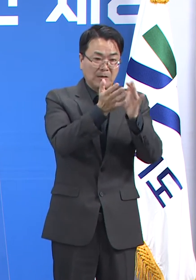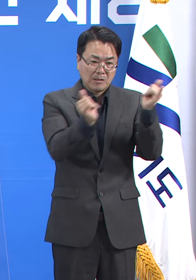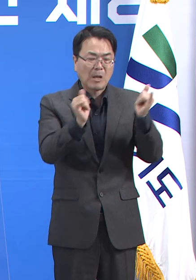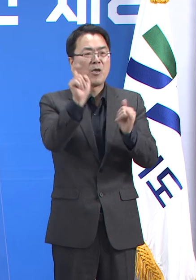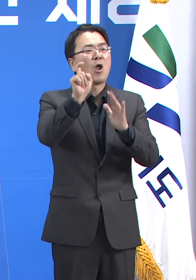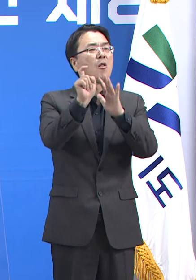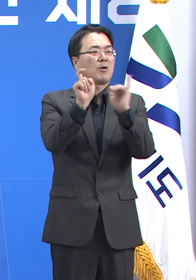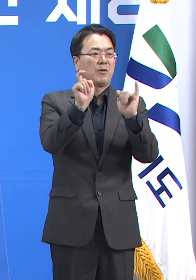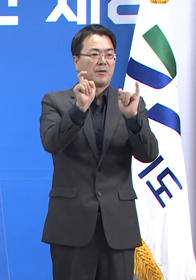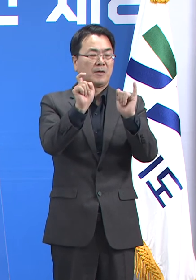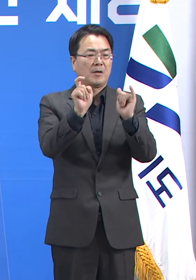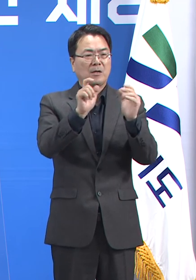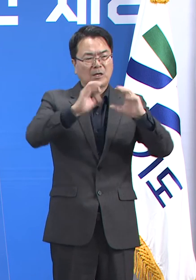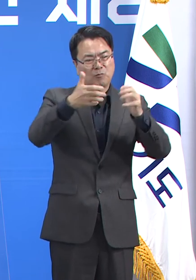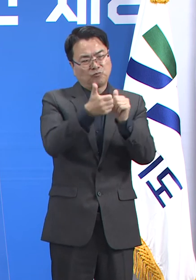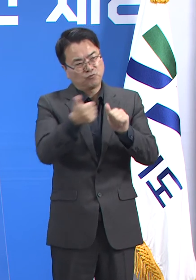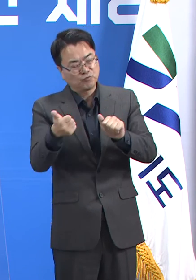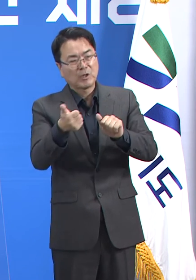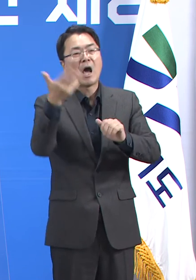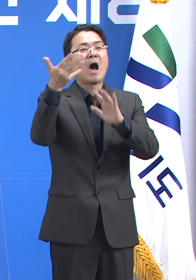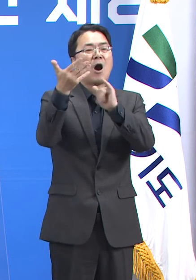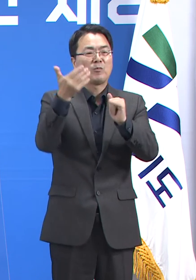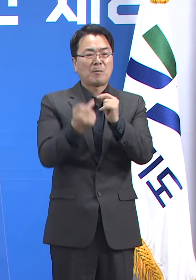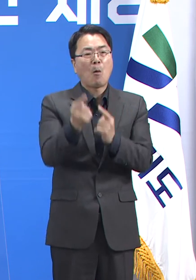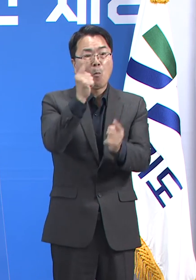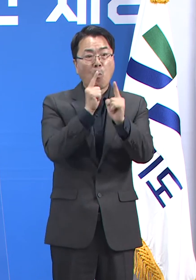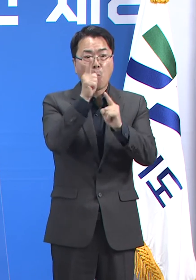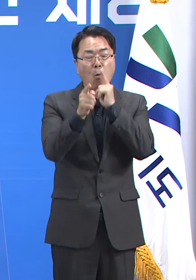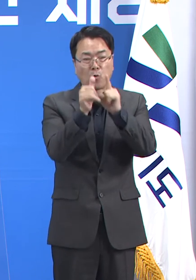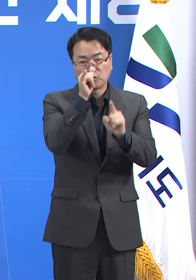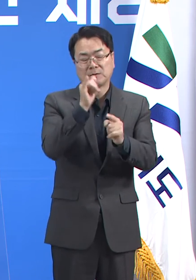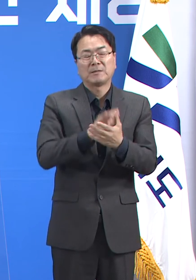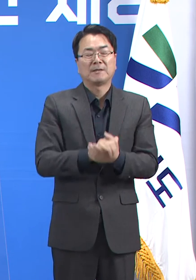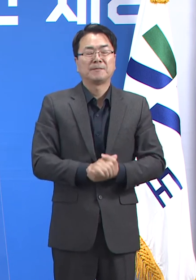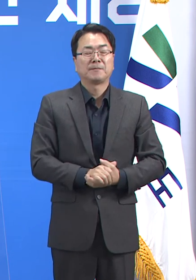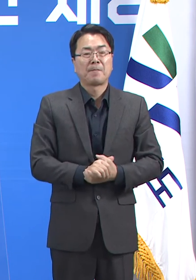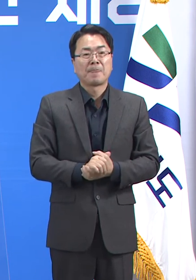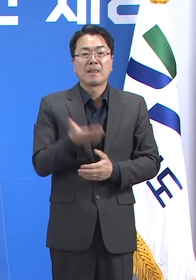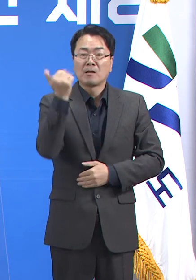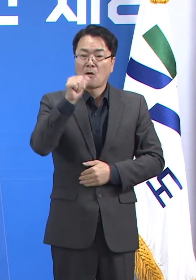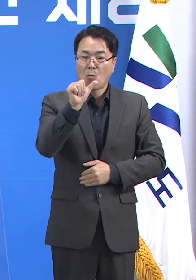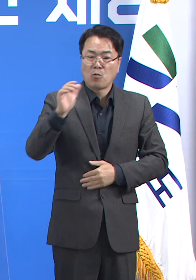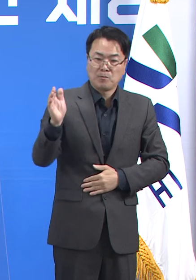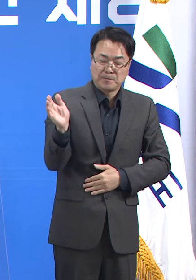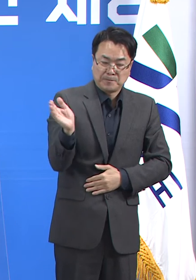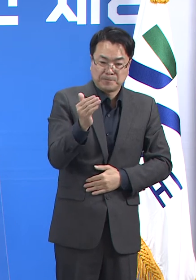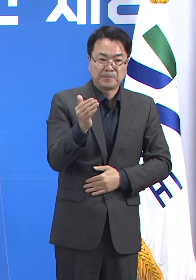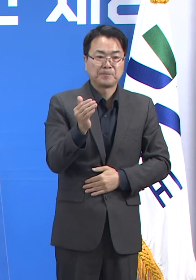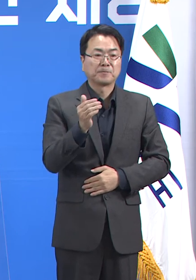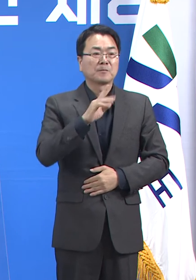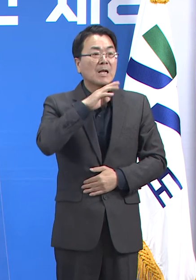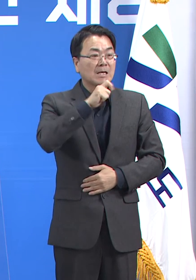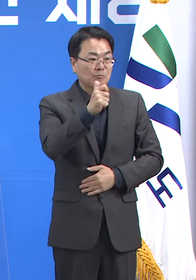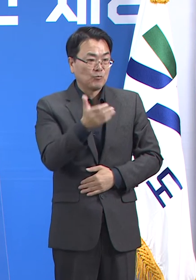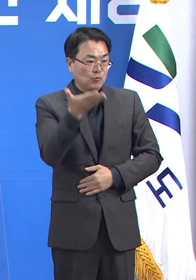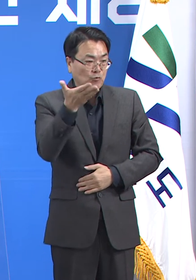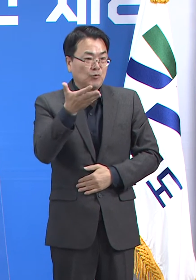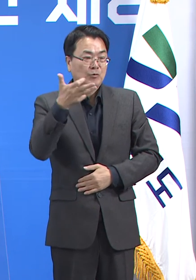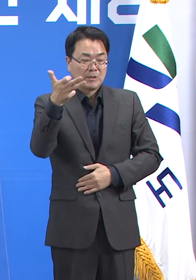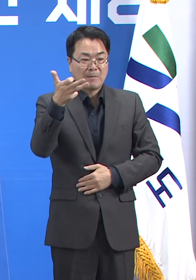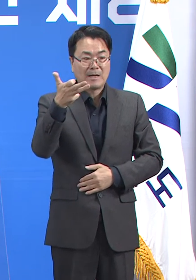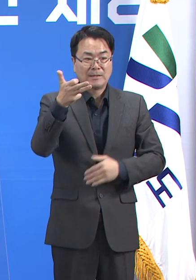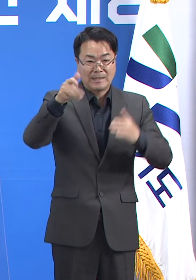10건, 사망 사례는 총 9건 보고되었습니다. 지난 5일부터 시작된 16세에서 17세 대신